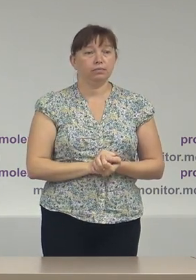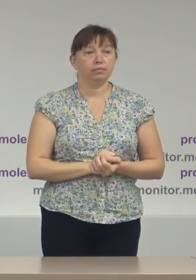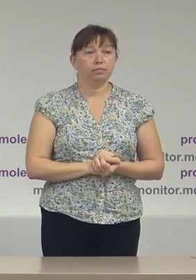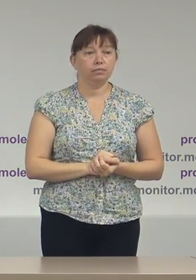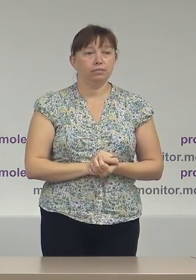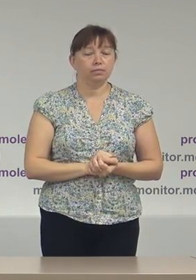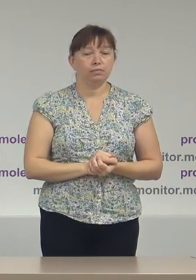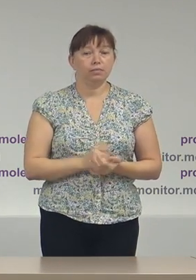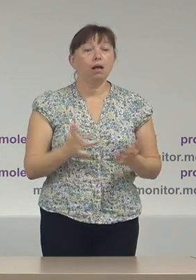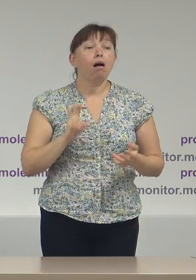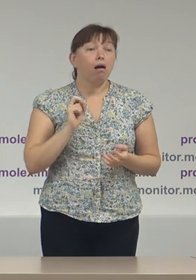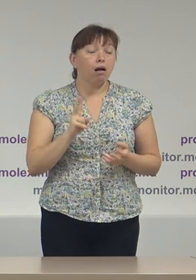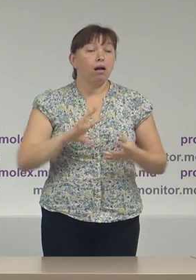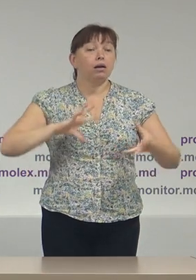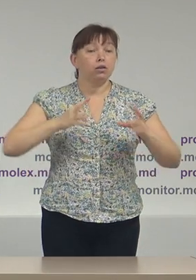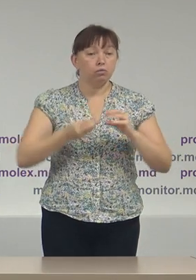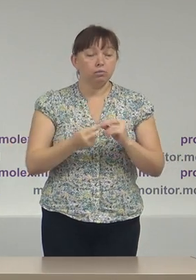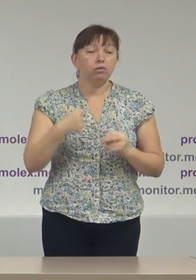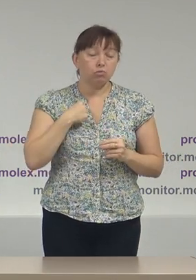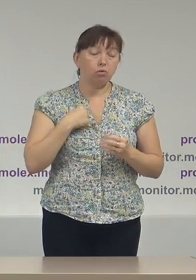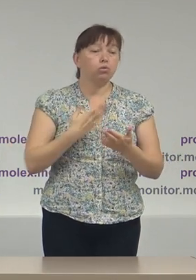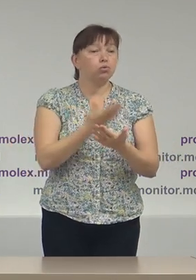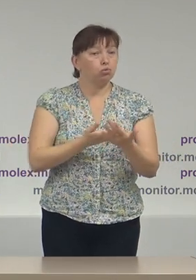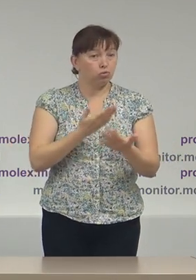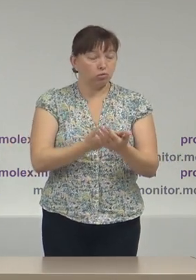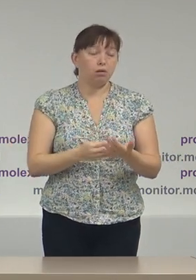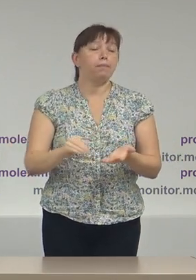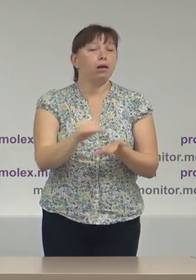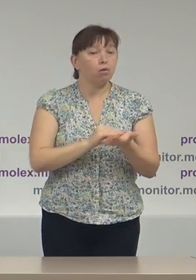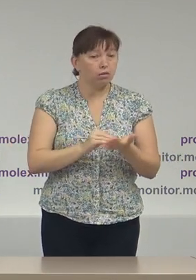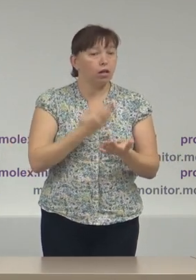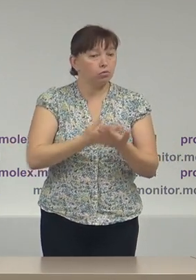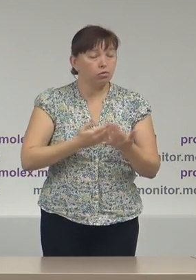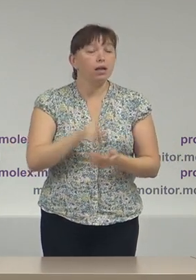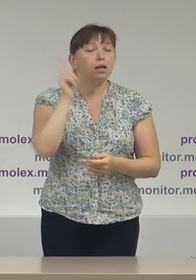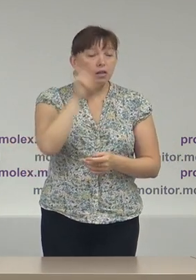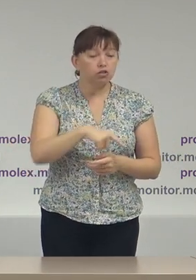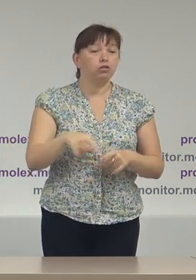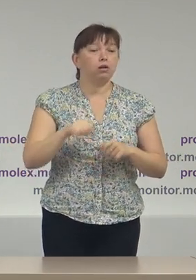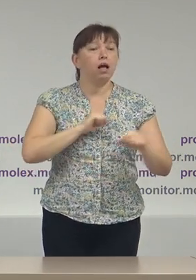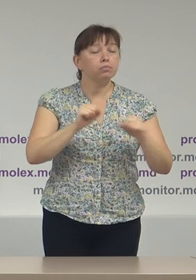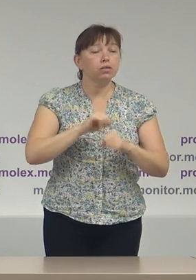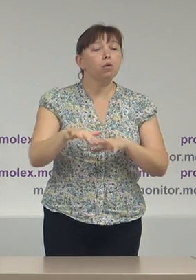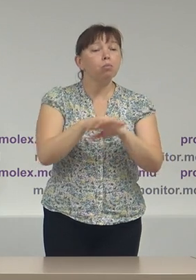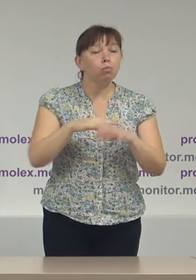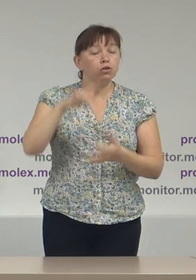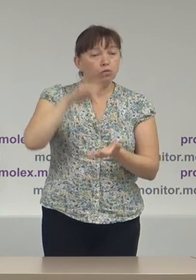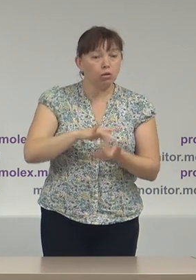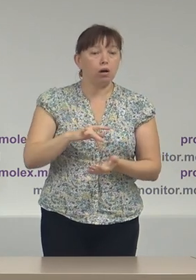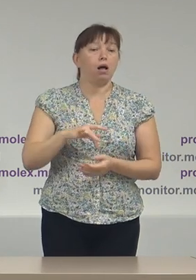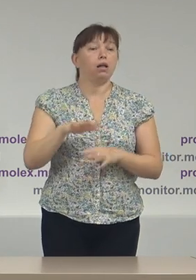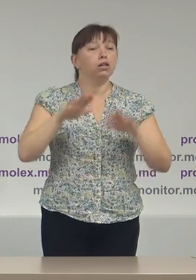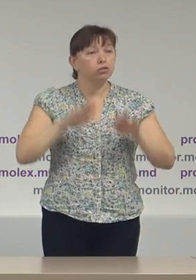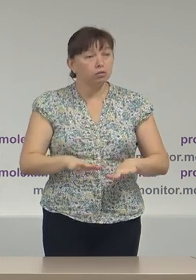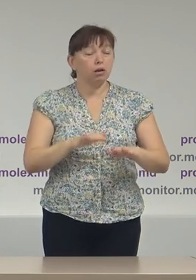ca rezultat noi sugerăm încă o dată atât administrații publice centrale cât și administrațiilor publice